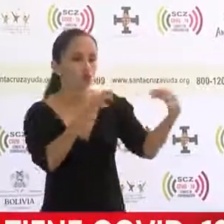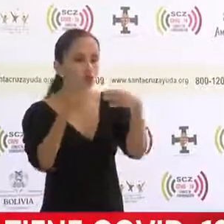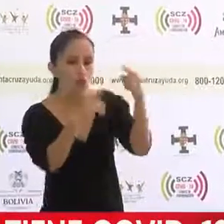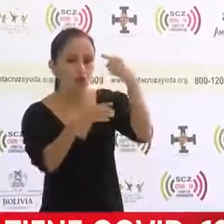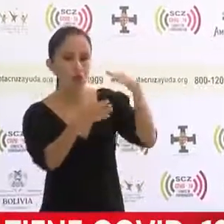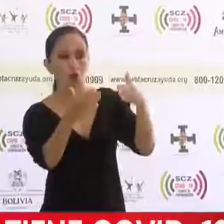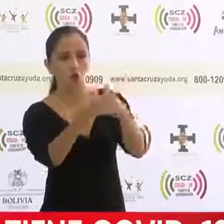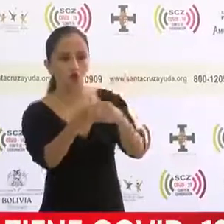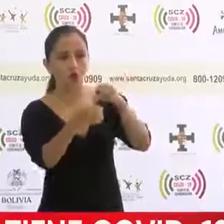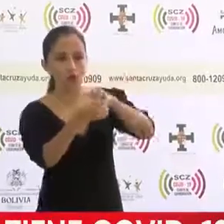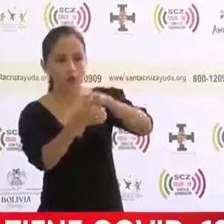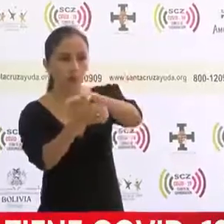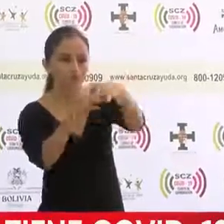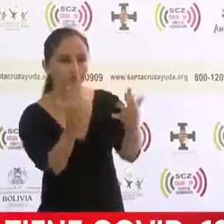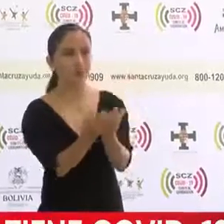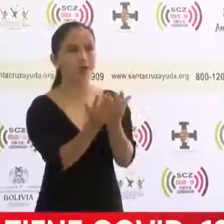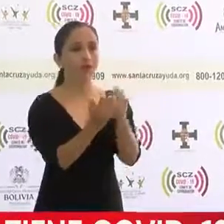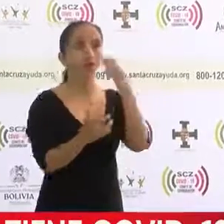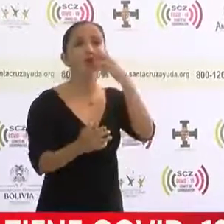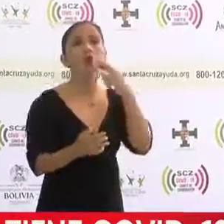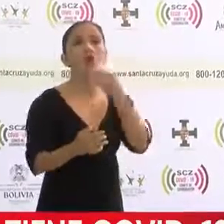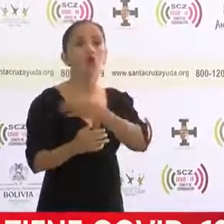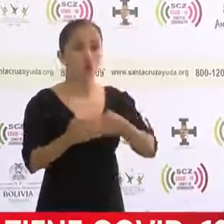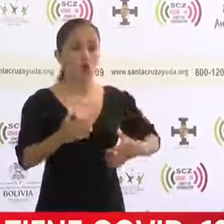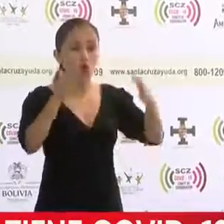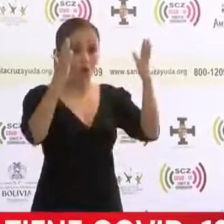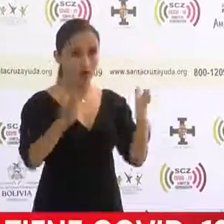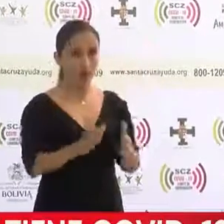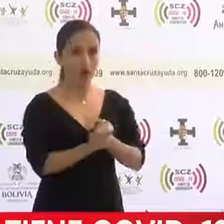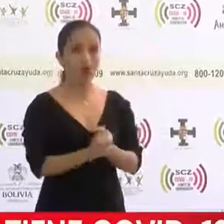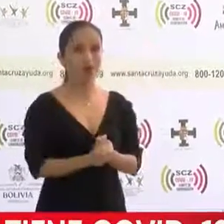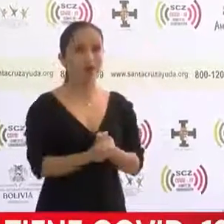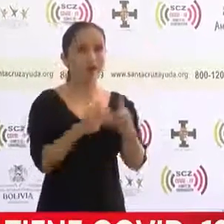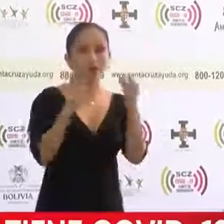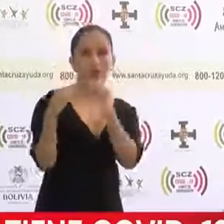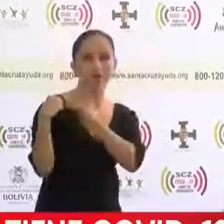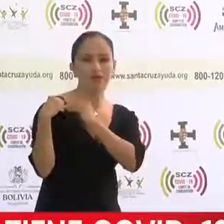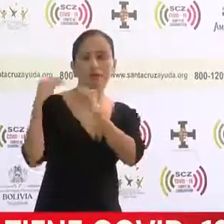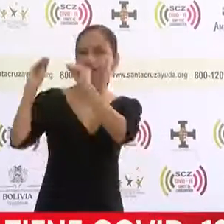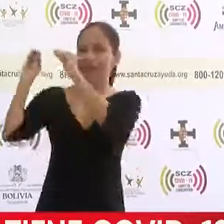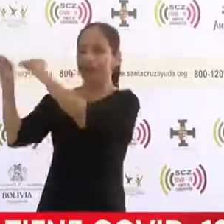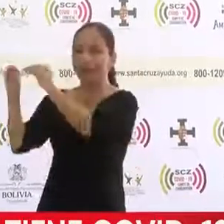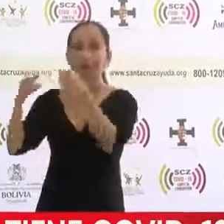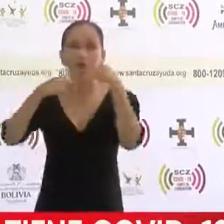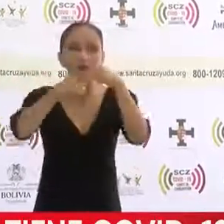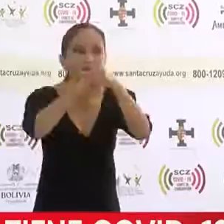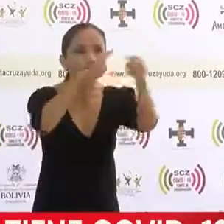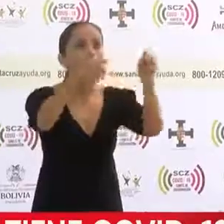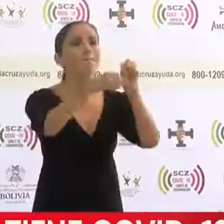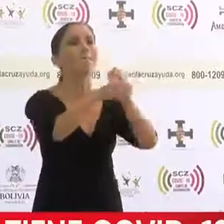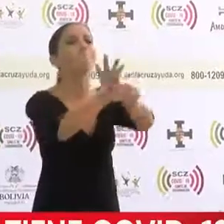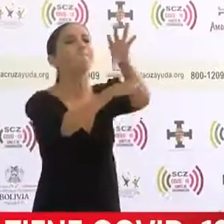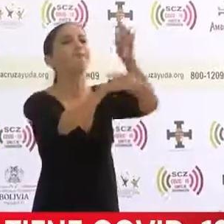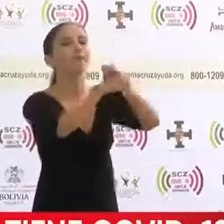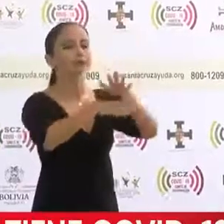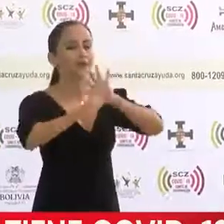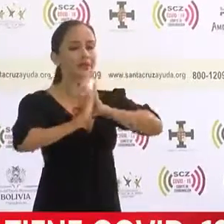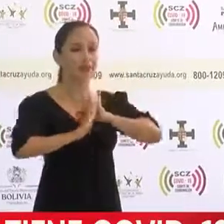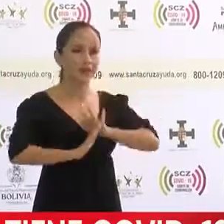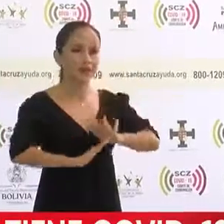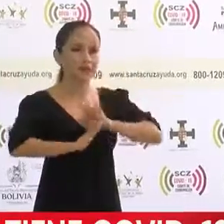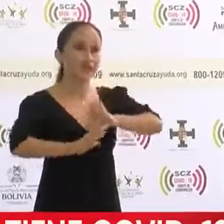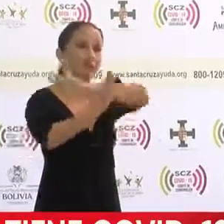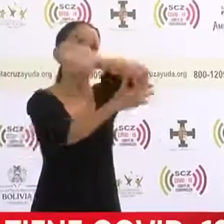pandemia. Finalmente, el gobernador Rubén Costa me ha encomendado transmitir un mensaje de